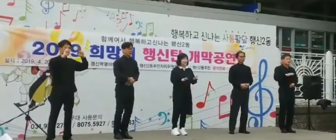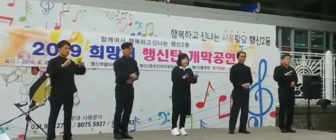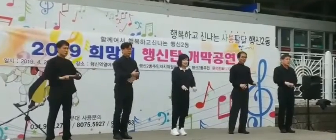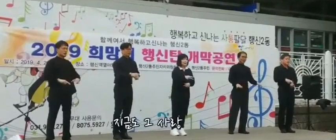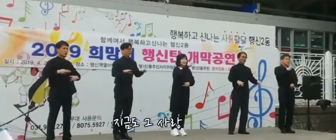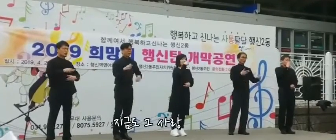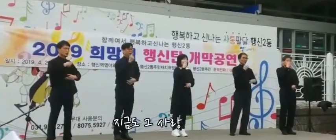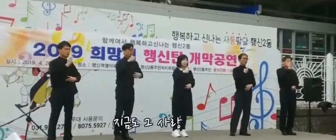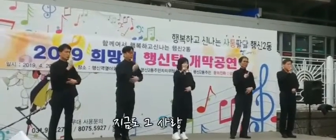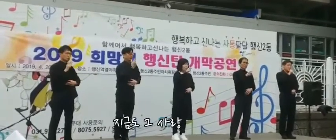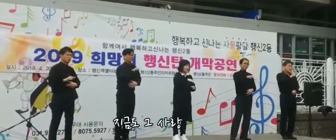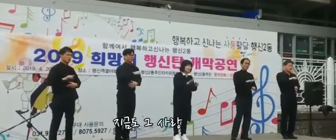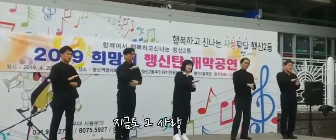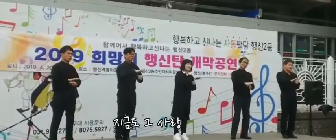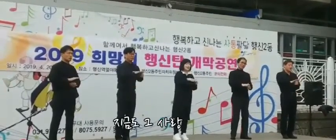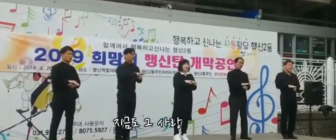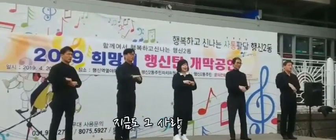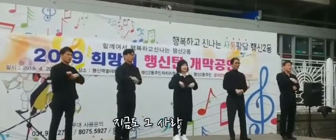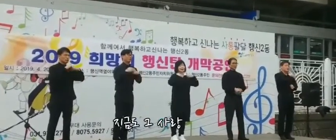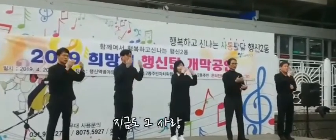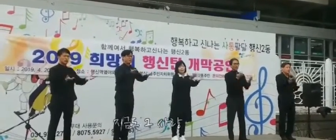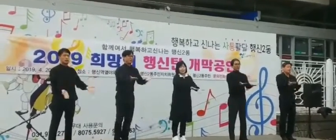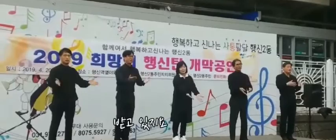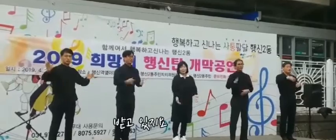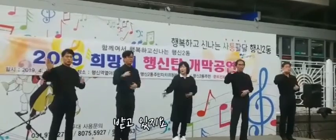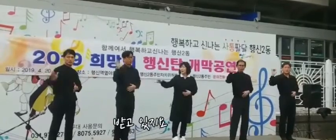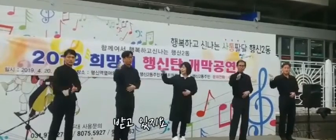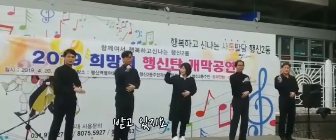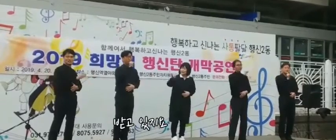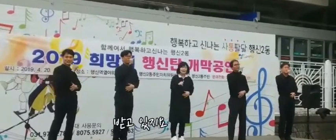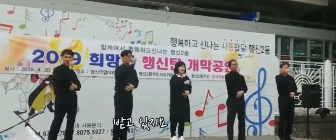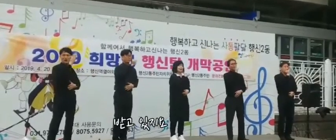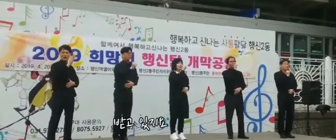지금도 그 사람 받고 있지요